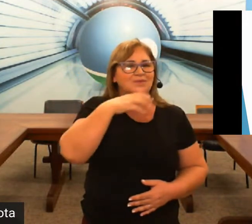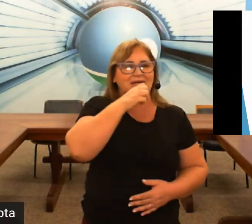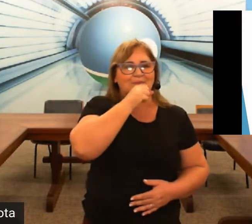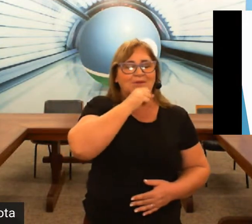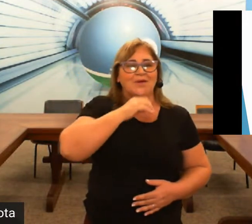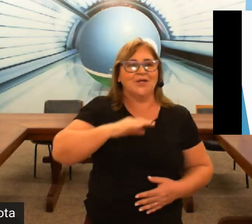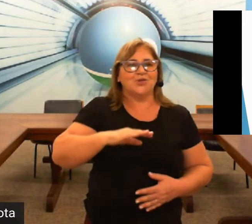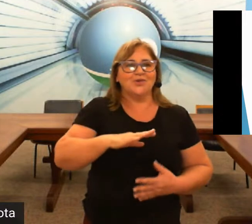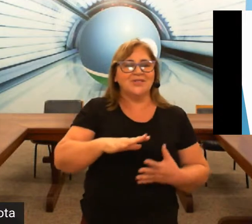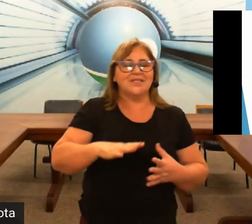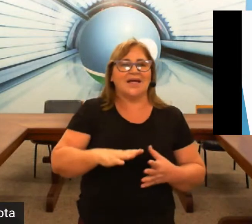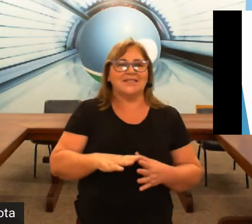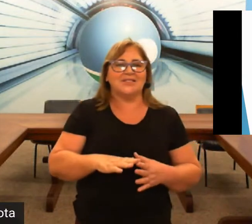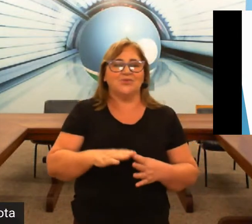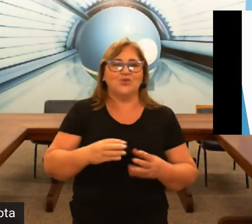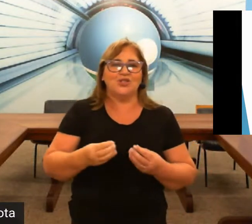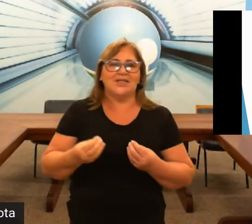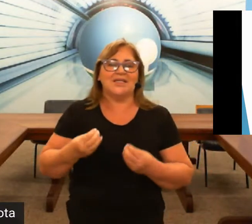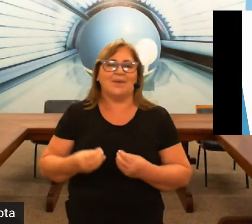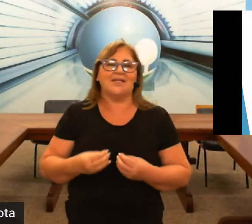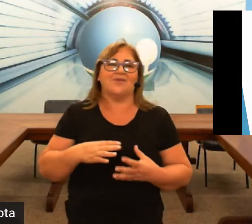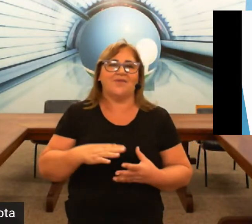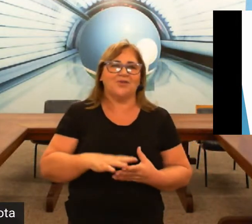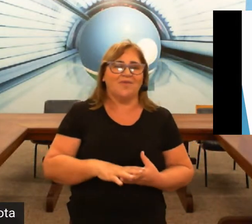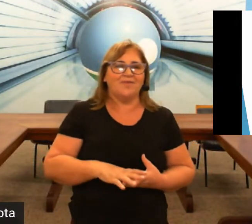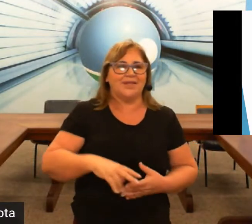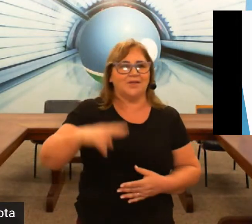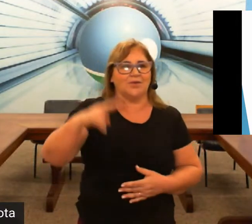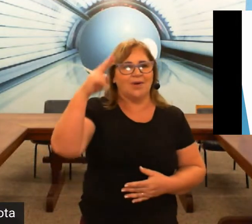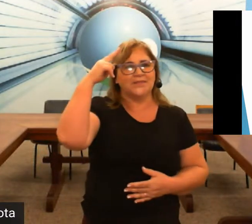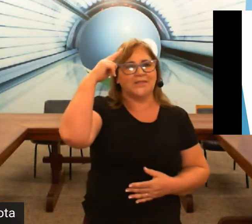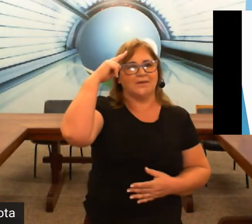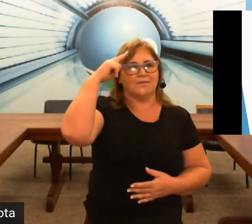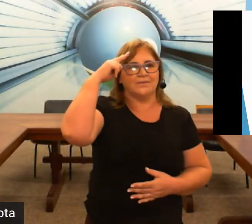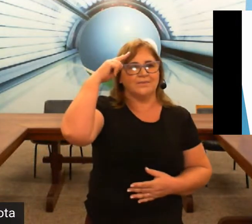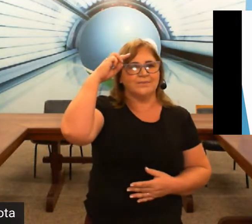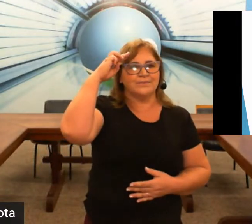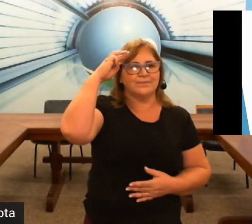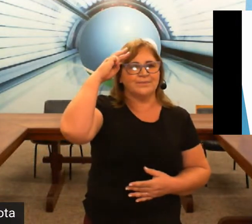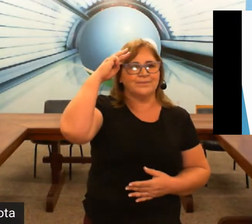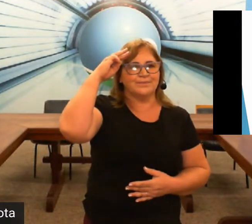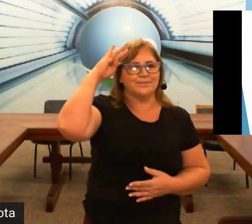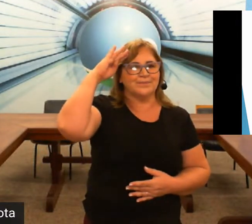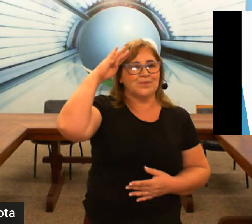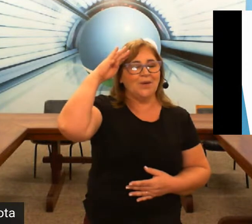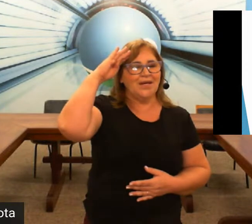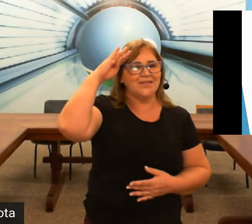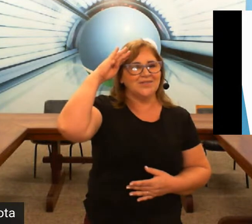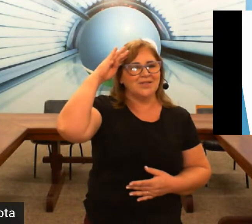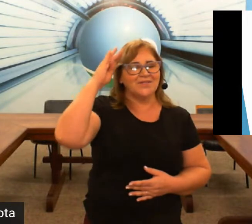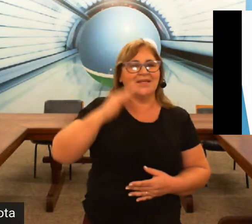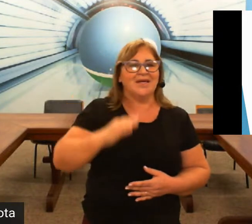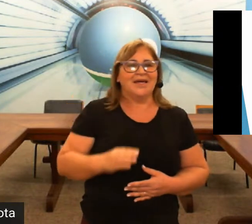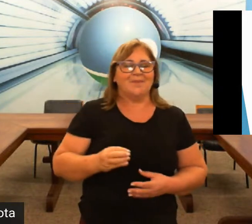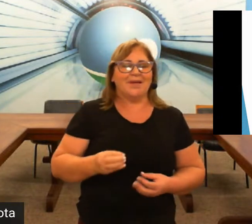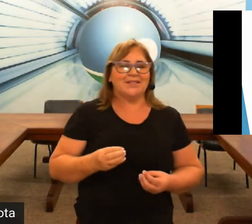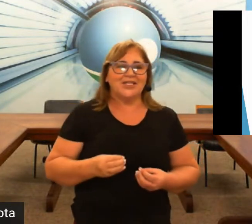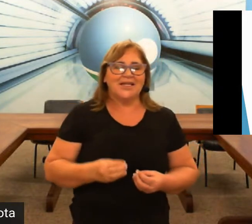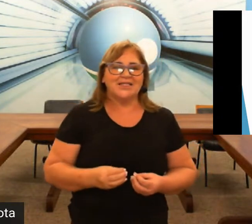e o sábado então todos os sinais dos dias da semana eles são feitos com movimento e não é esse aqui ó não é isso então assim presta atenção